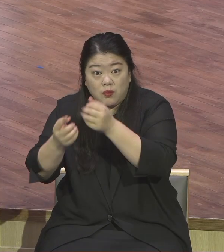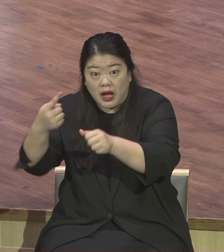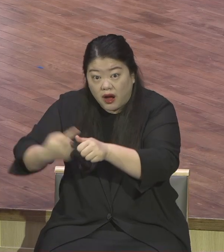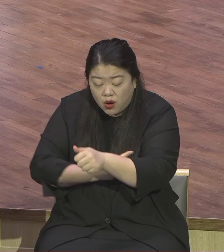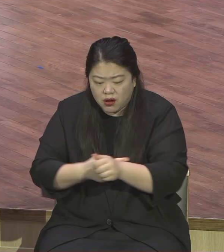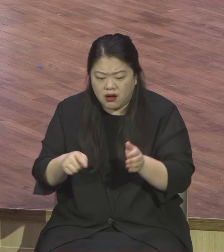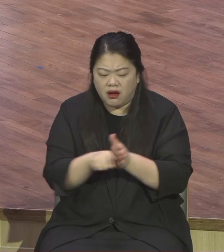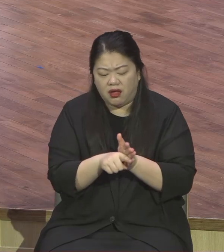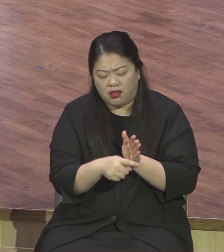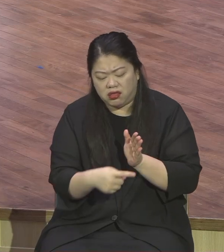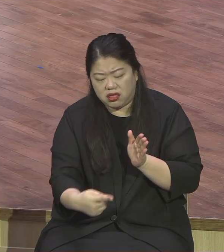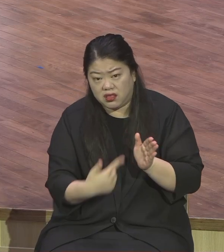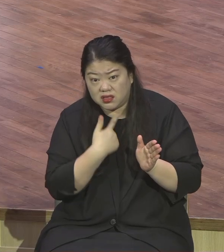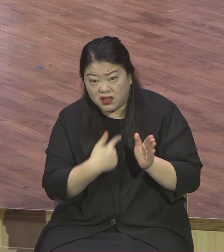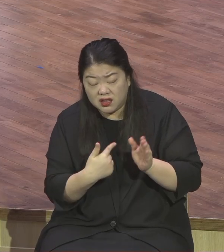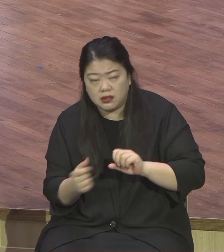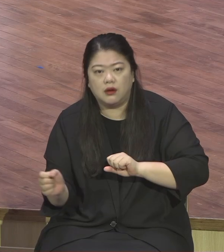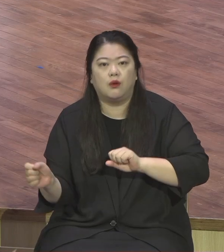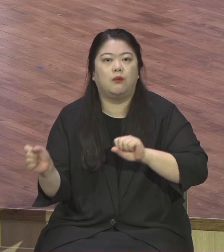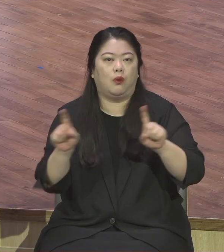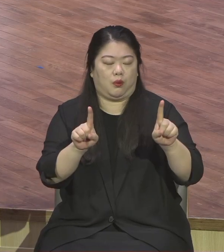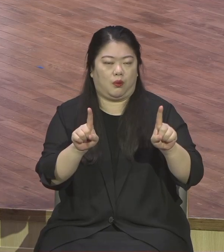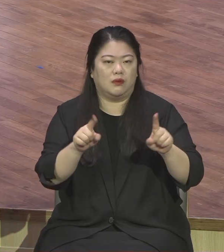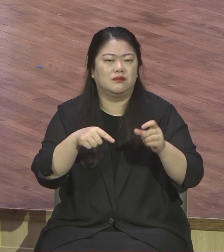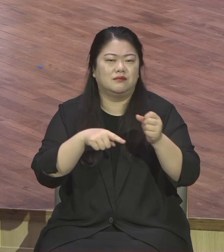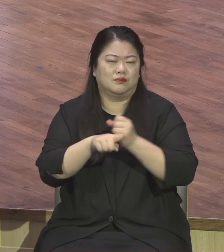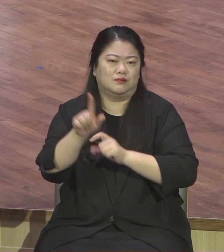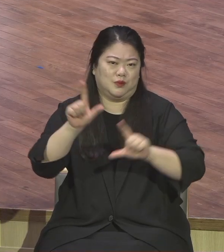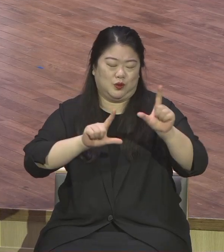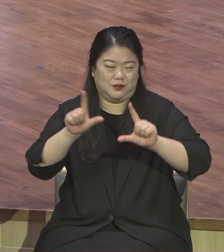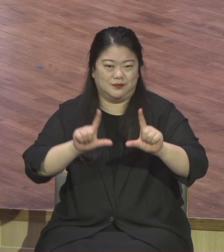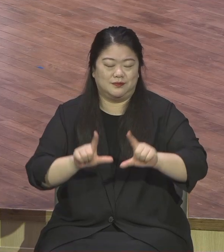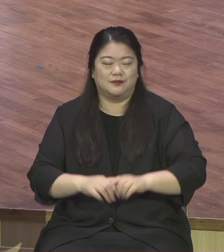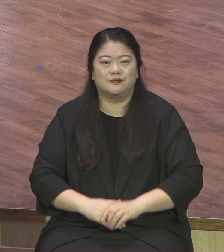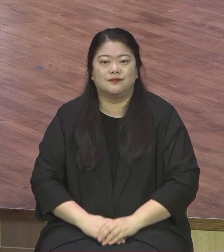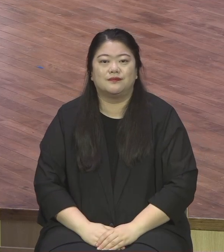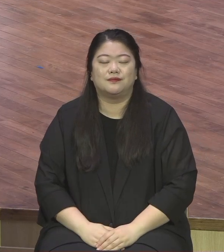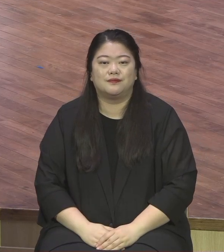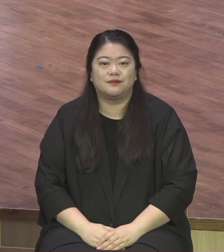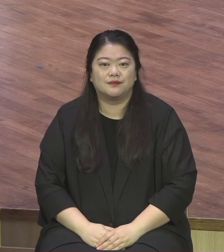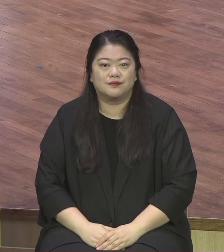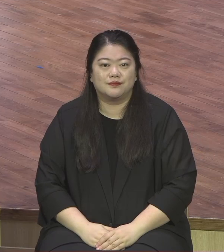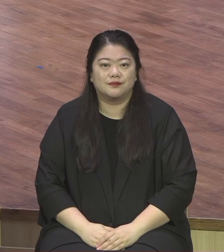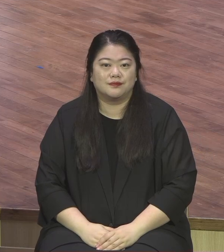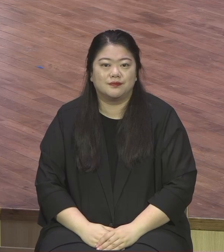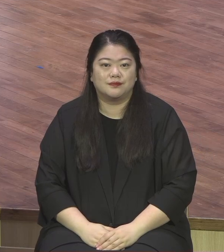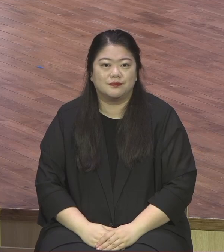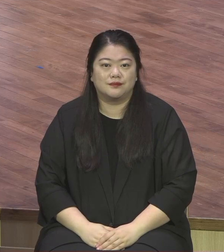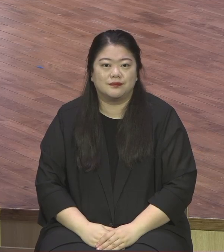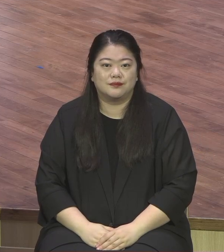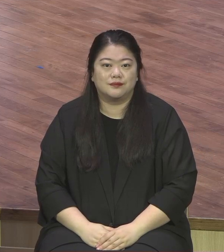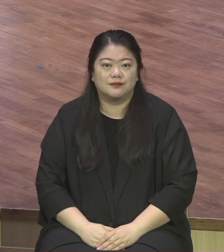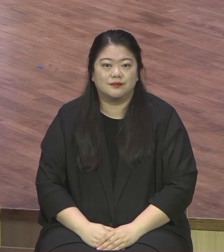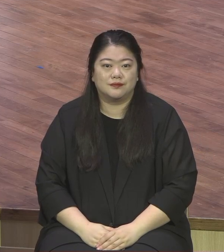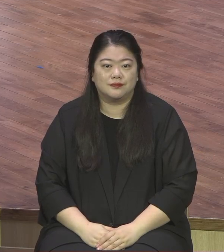성경학자 한 성경학자 이런 말이었어요 성경이 하나님을